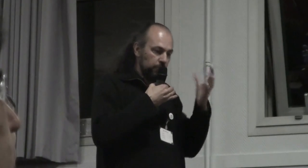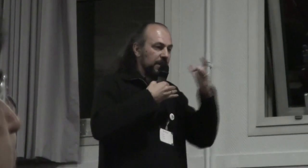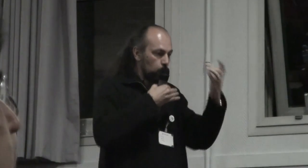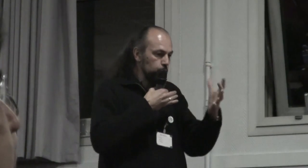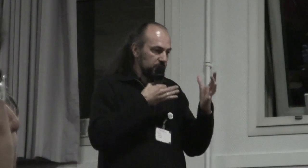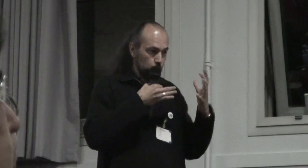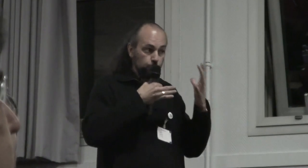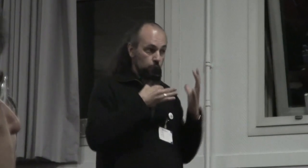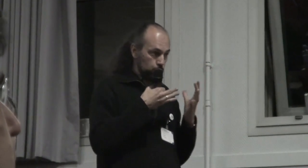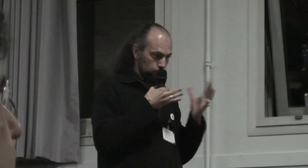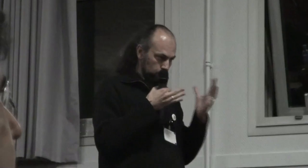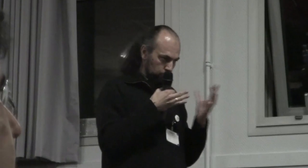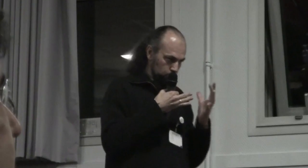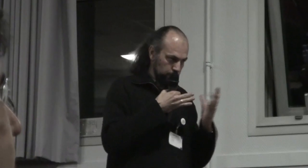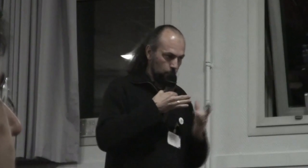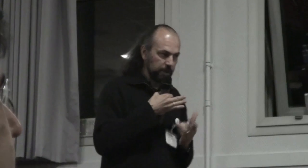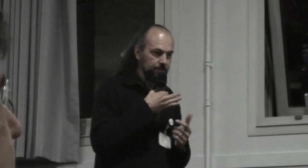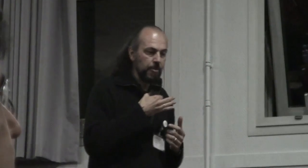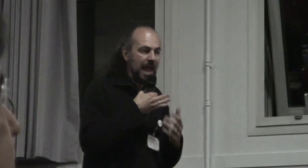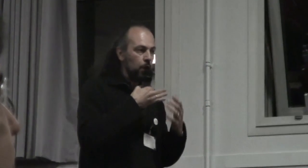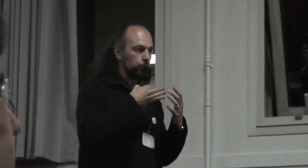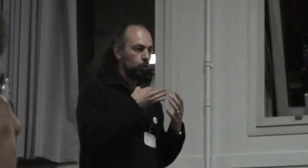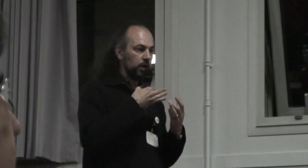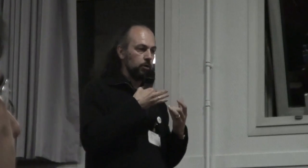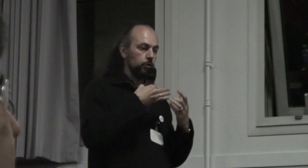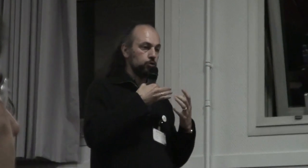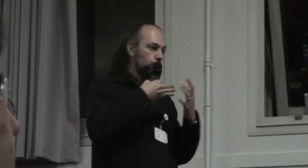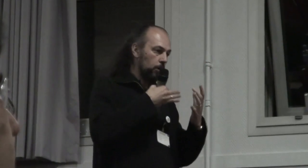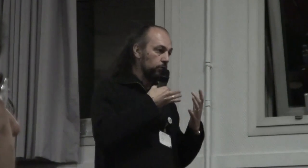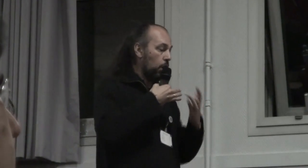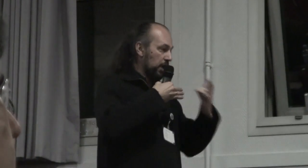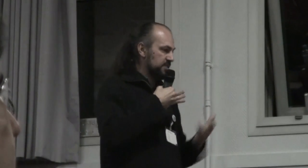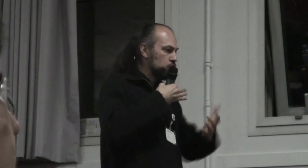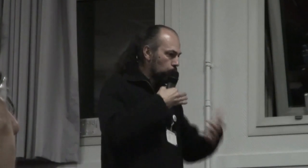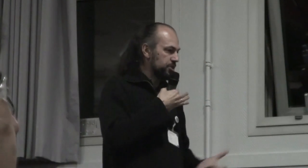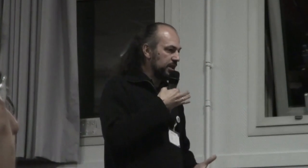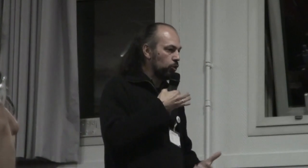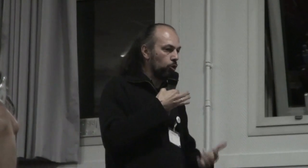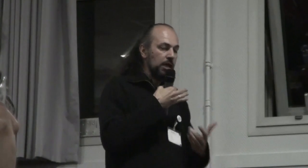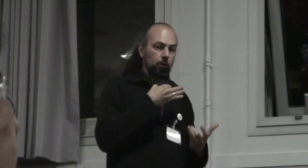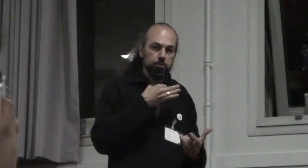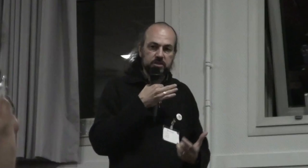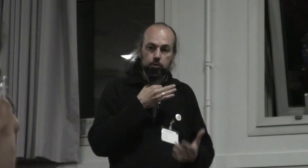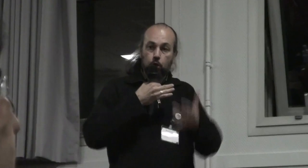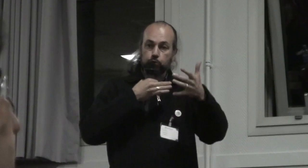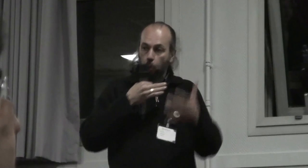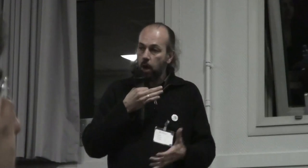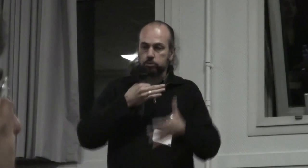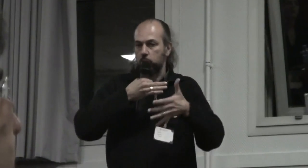la communauté sourde autant que j'ai compris donc demande voire exige considère que c'est de l'ordre du droit que c'est